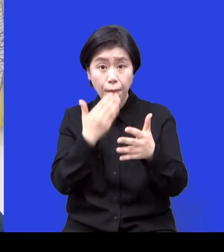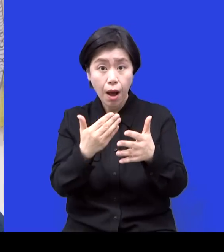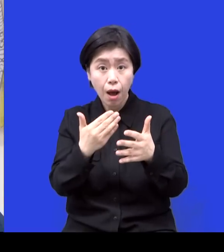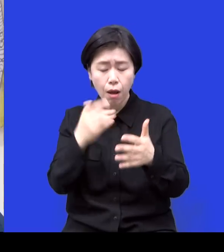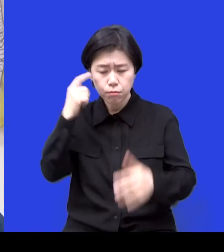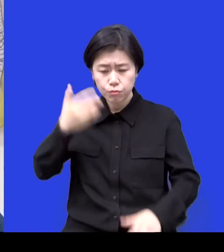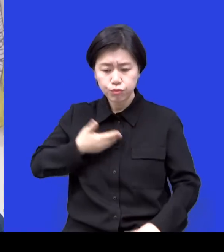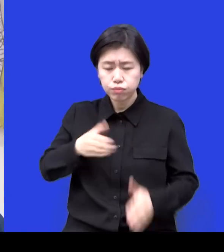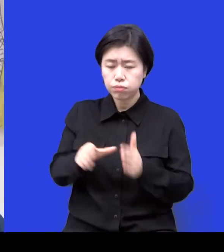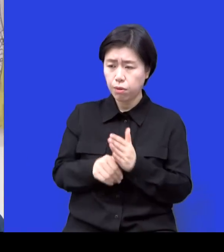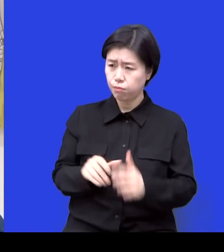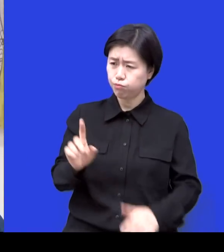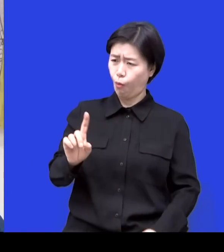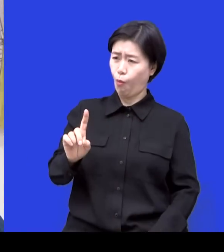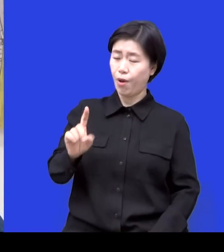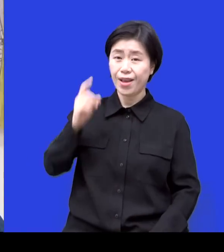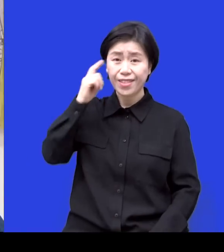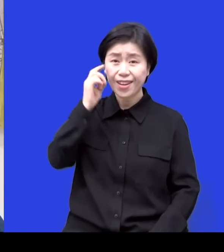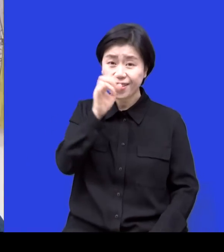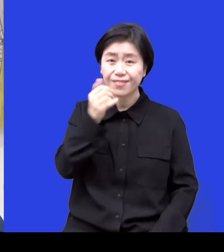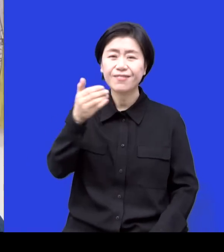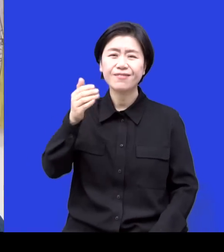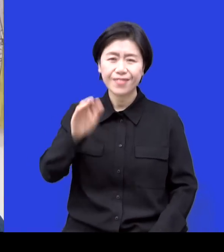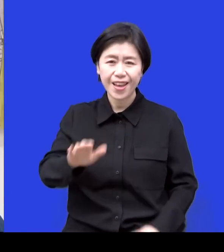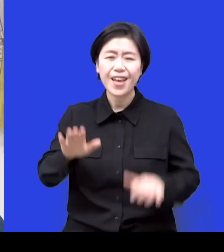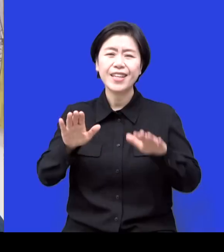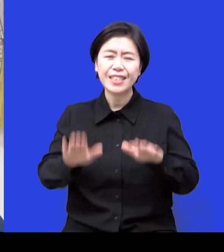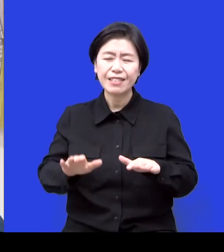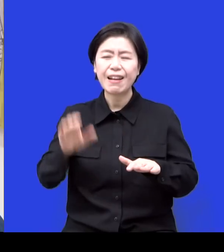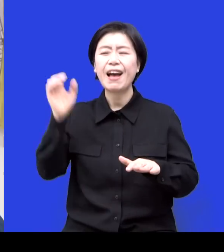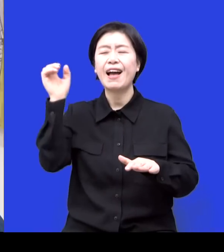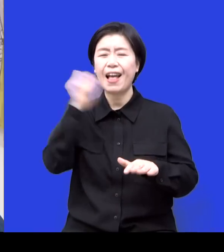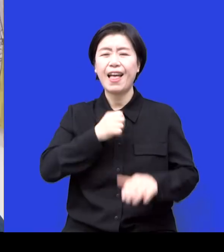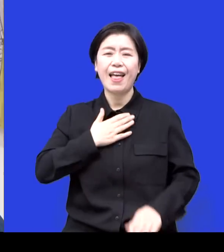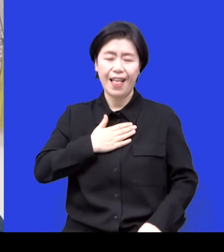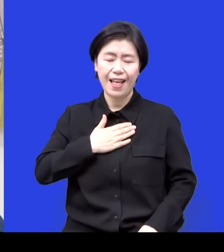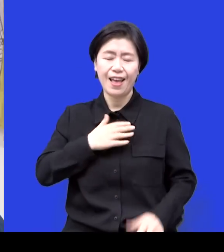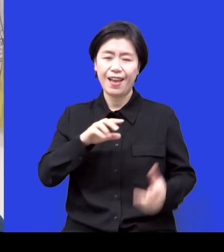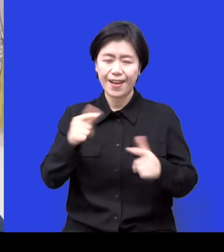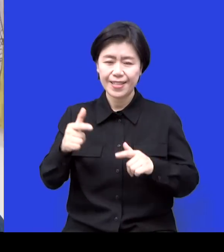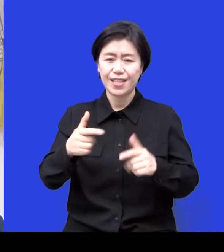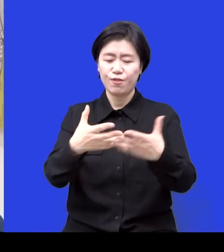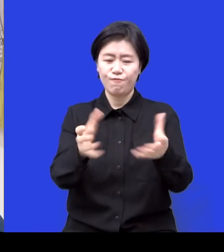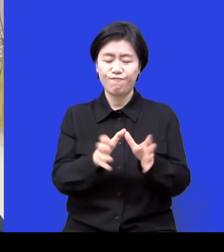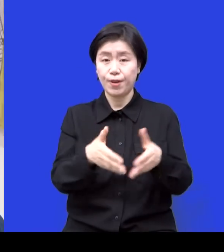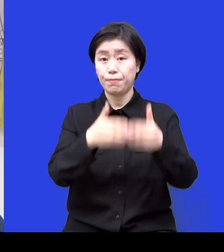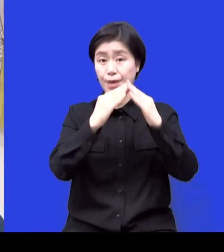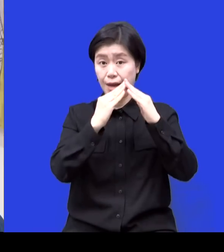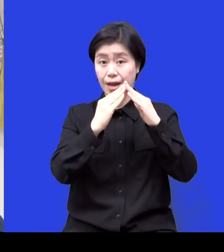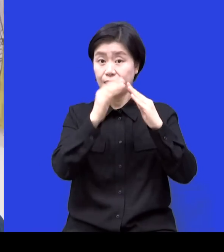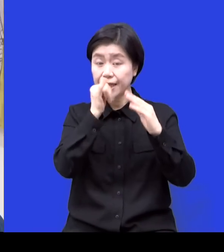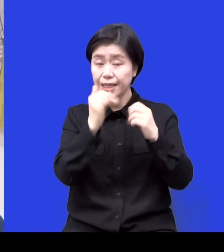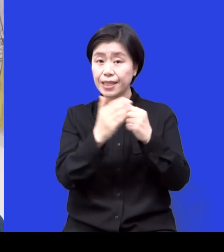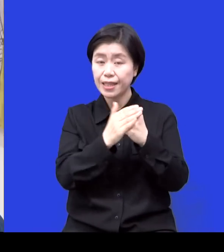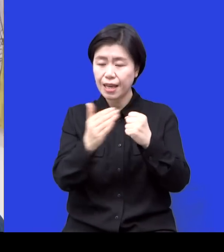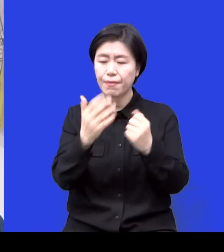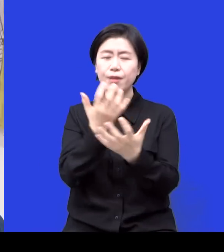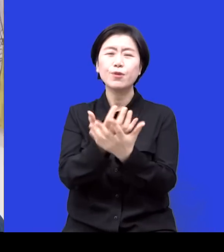지금은 당당하게 도와주신 분들이 있으면 그런 서류적인 부분도 처리를 해드리고 그렇게 되니까 조금 더 저희도